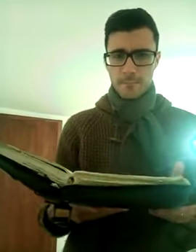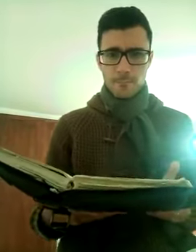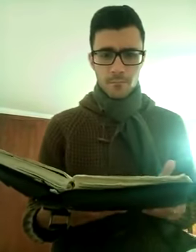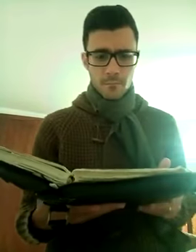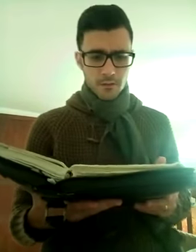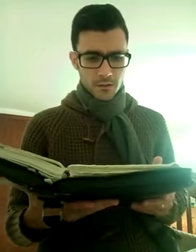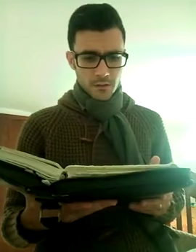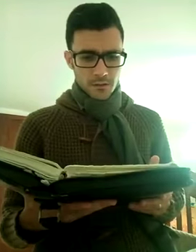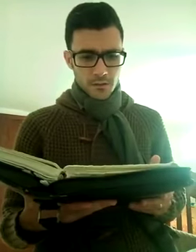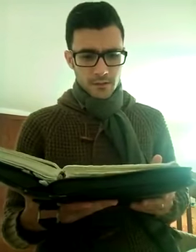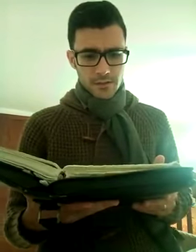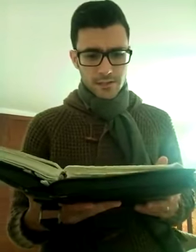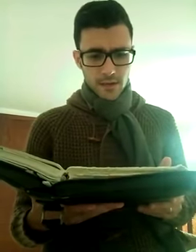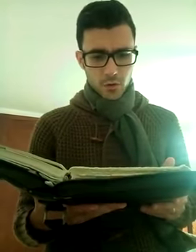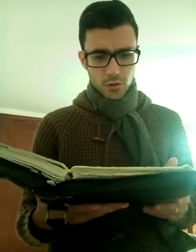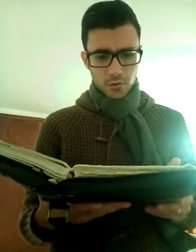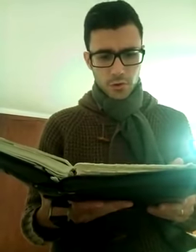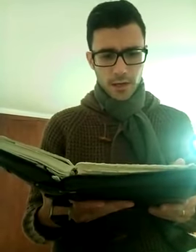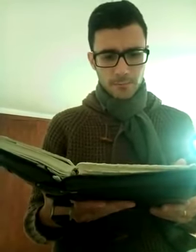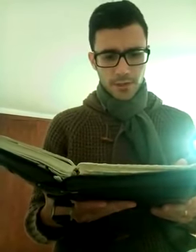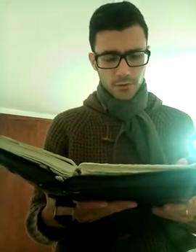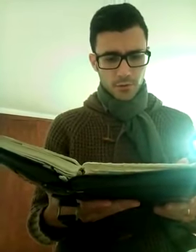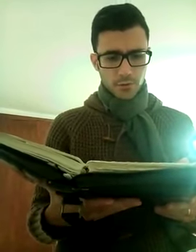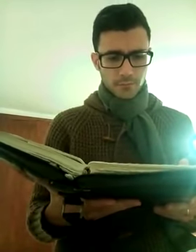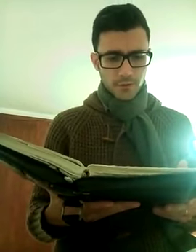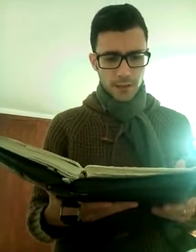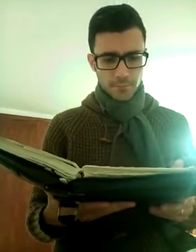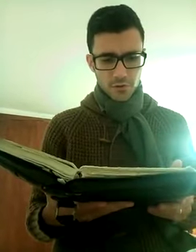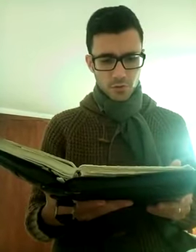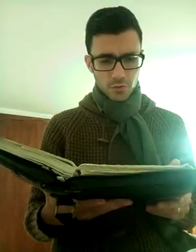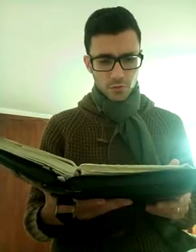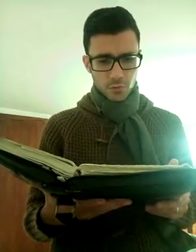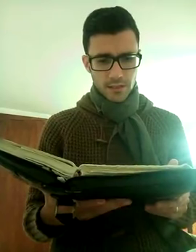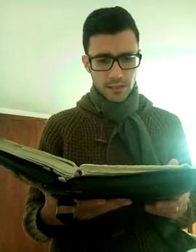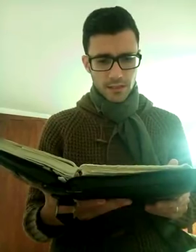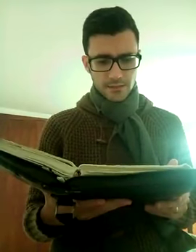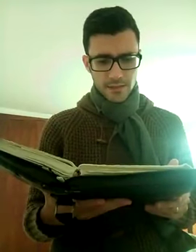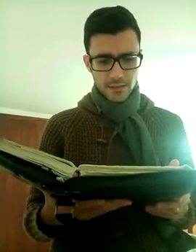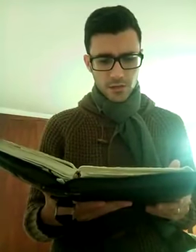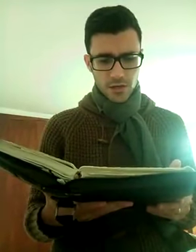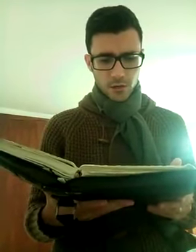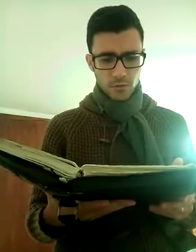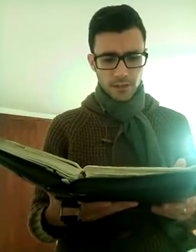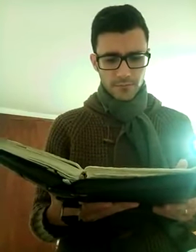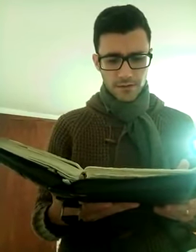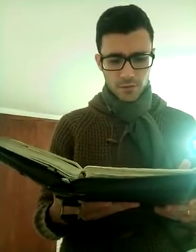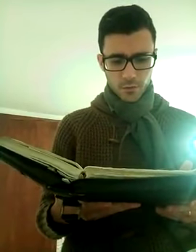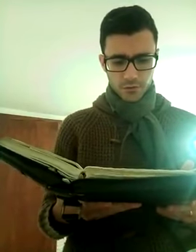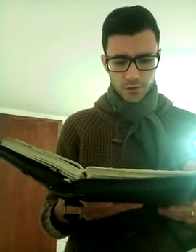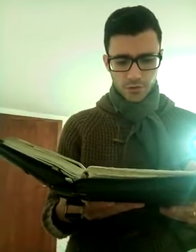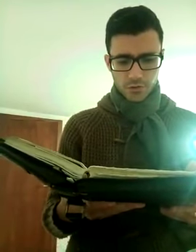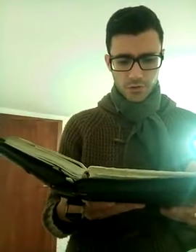secondo capitolo, capitolo 2 della lettera di Giacomo dal verso 14,